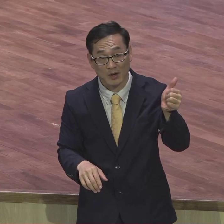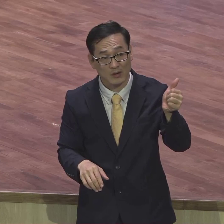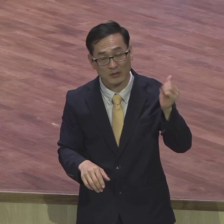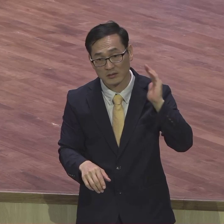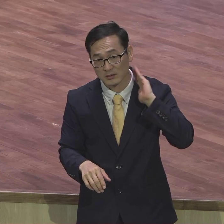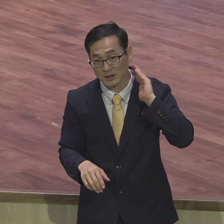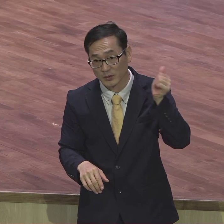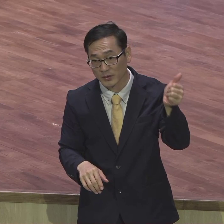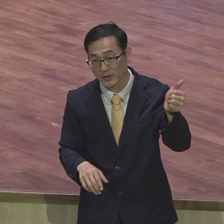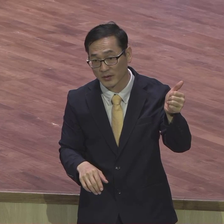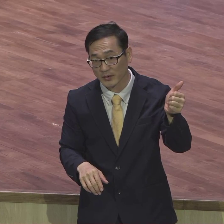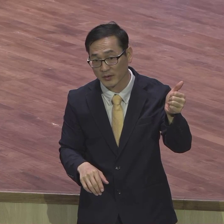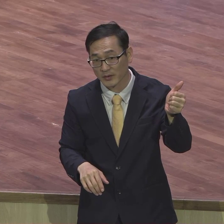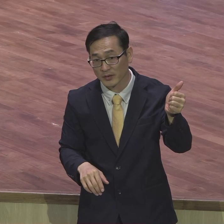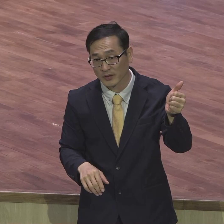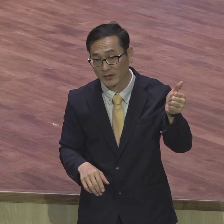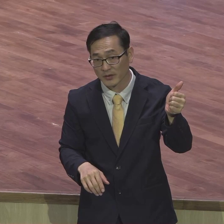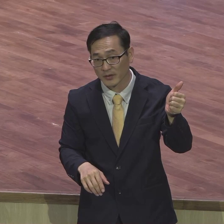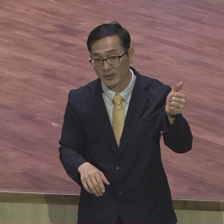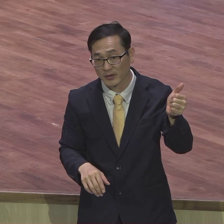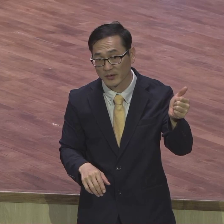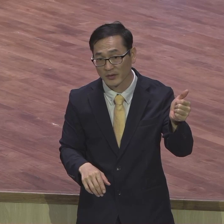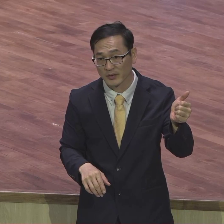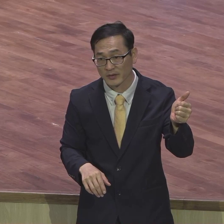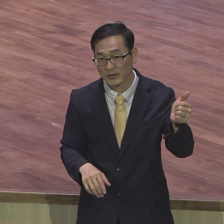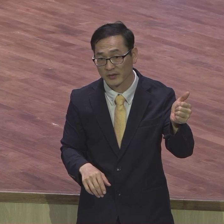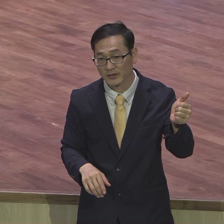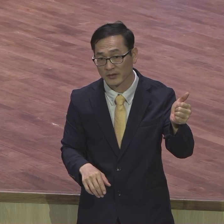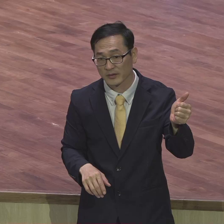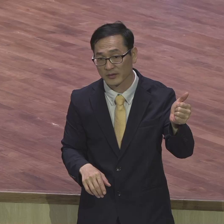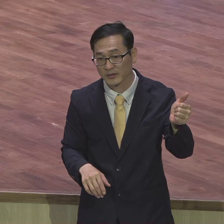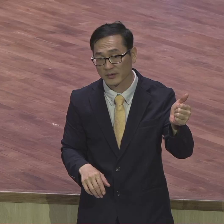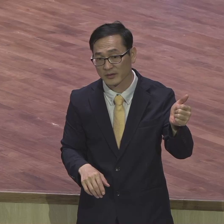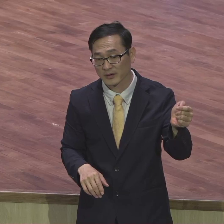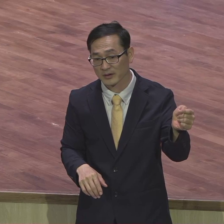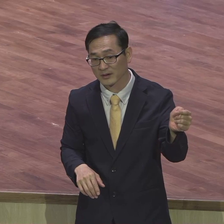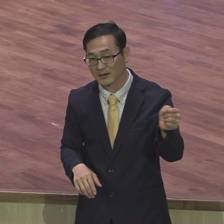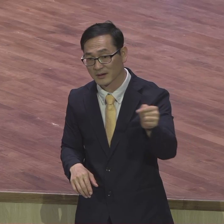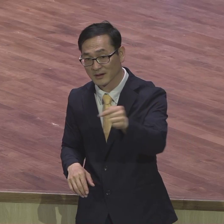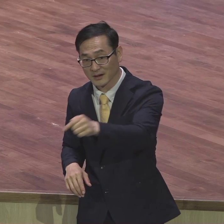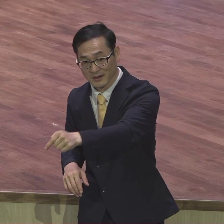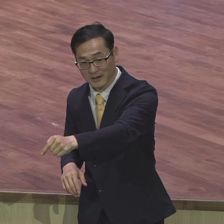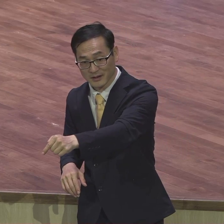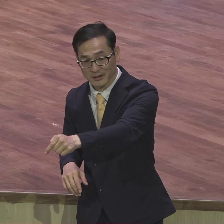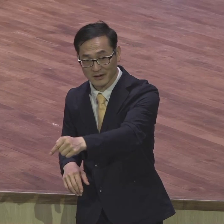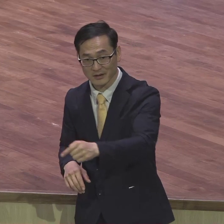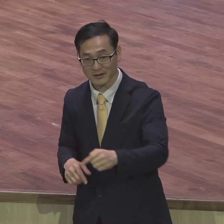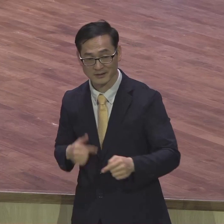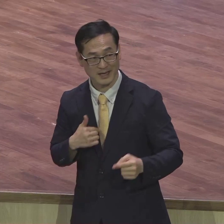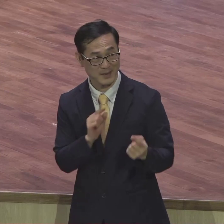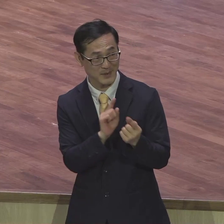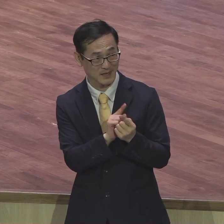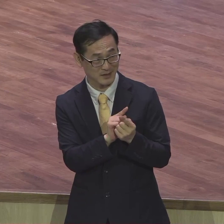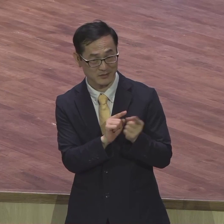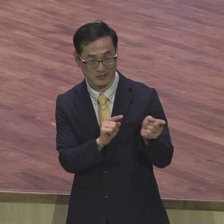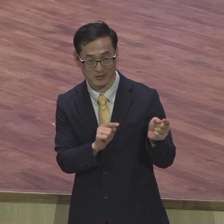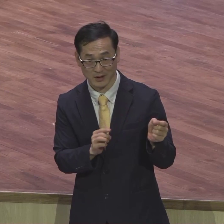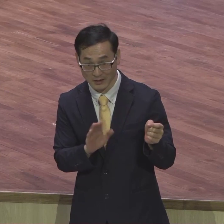대통령이 자기 갔는데 안 왔다고 안 만나 줬어 만나자고 그렇게 좀